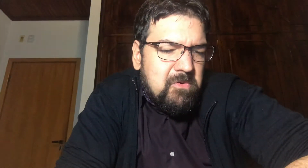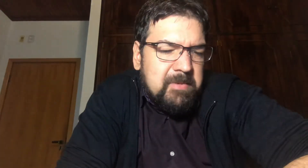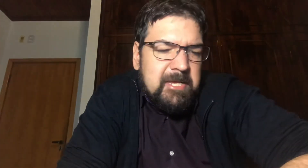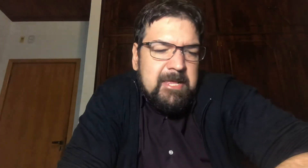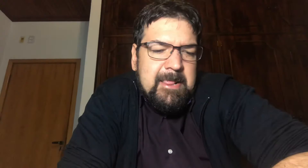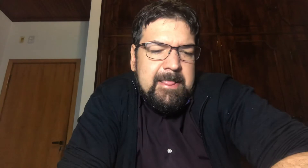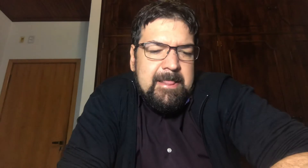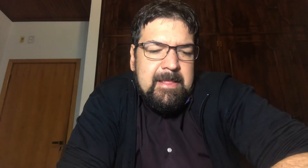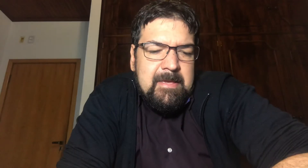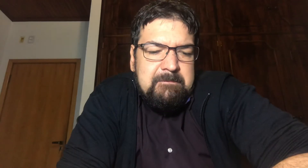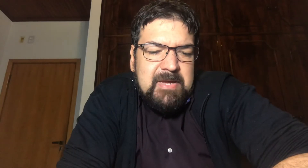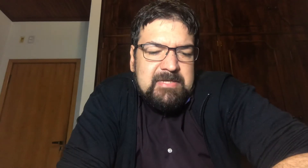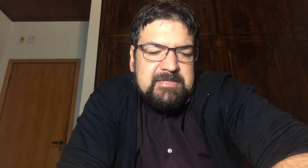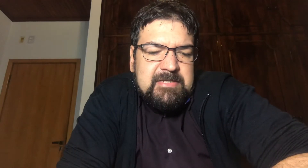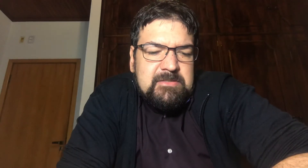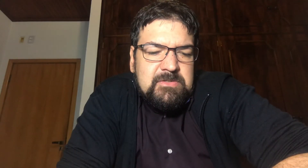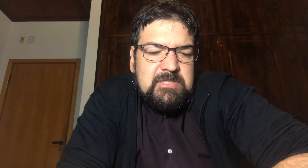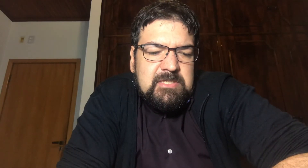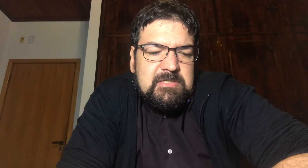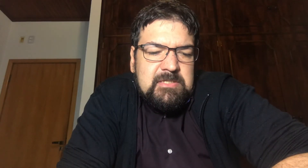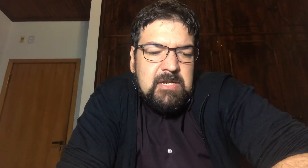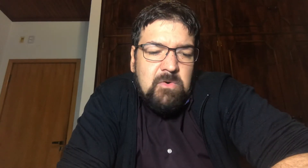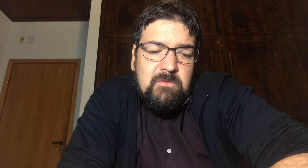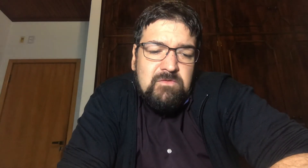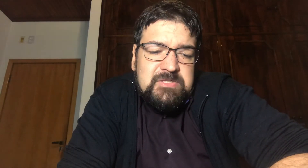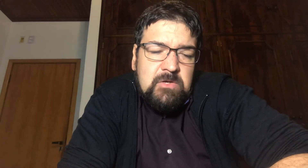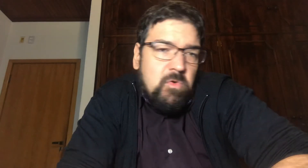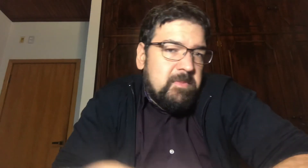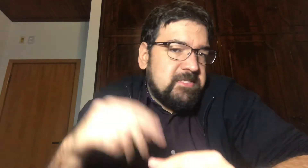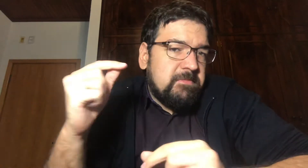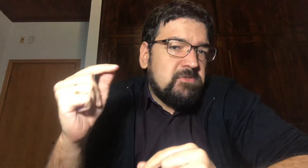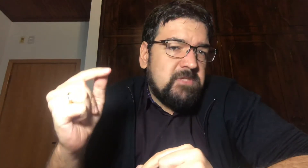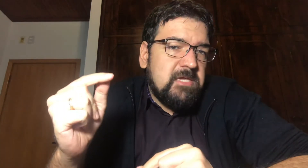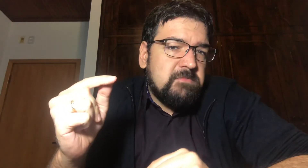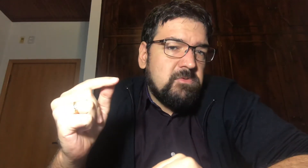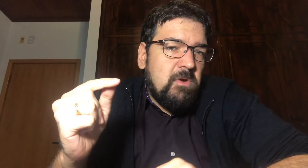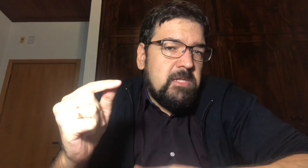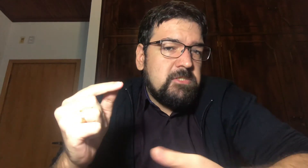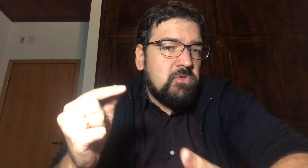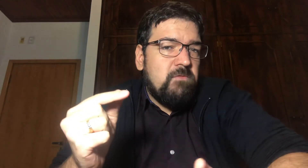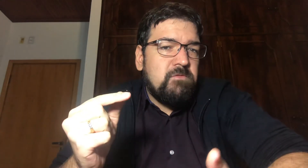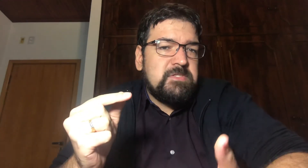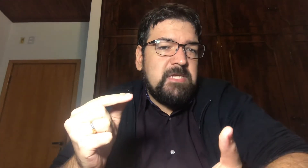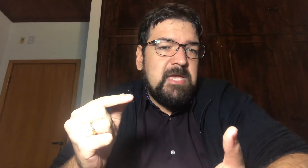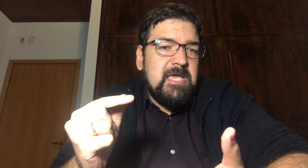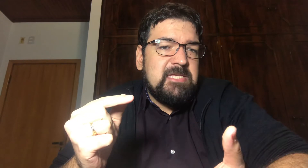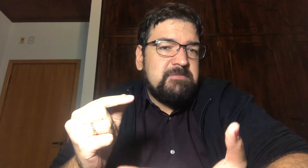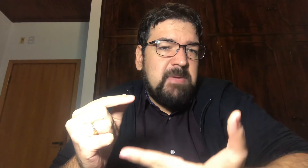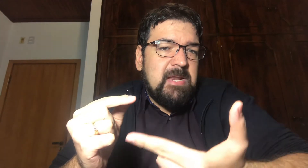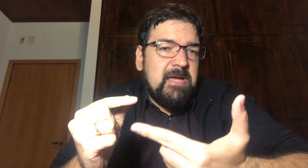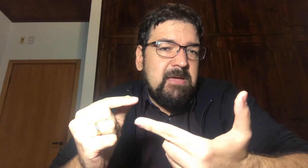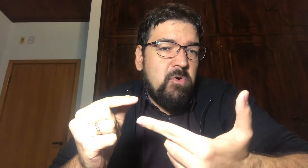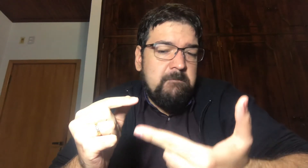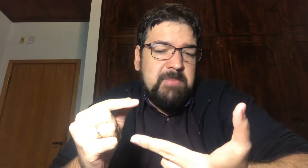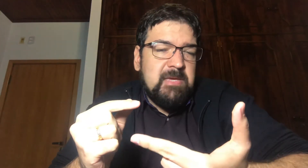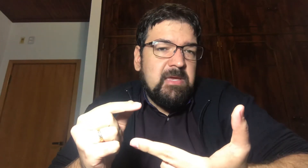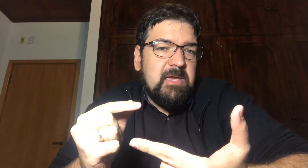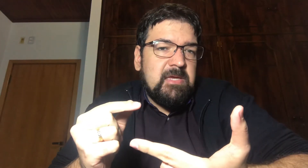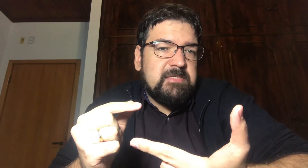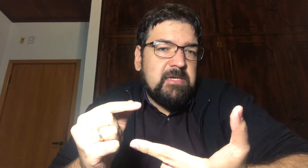compra Mas a questão é a seguinte Ou você compra acima dos 10 mil dólares Ou você espera romper Essa